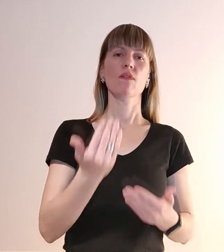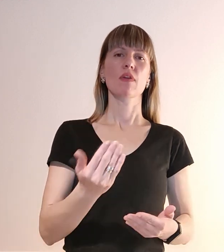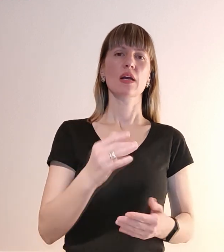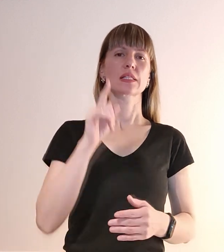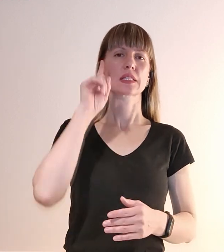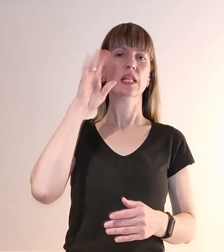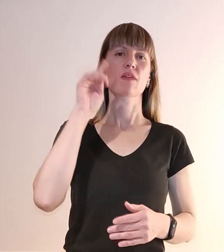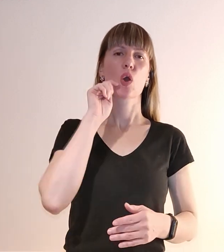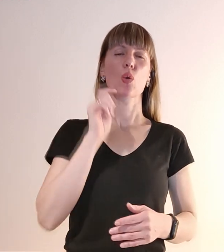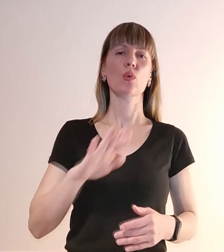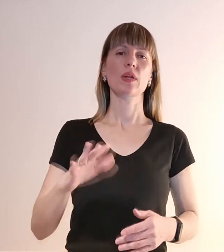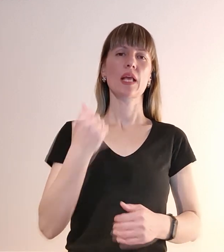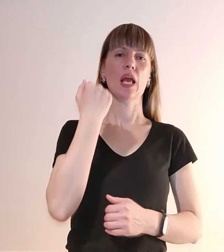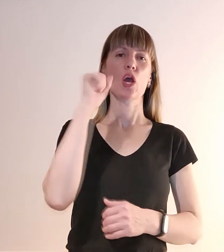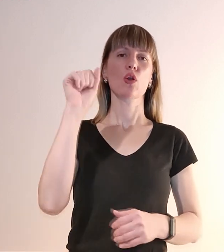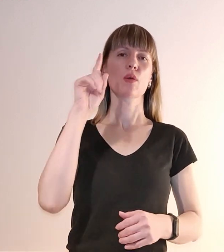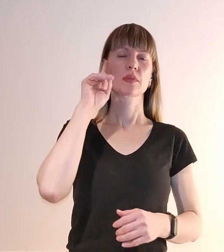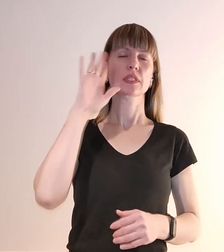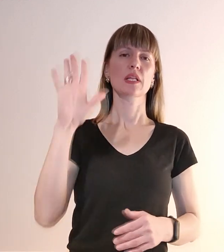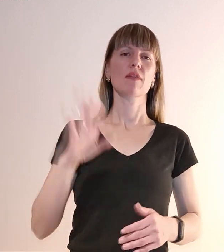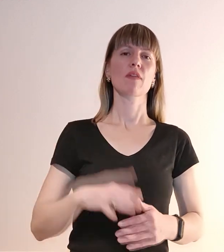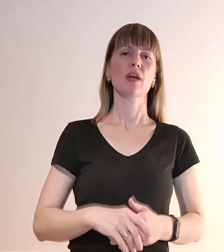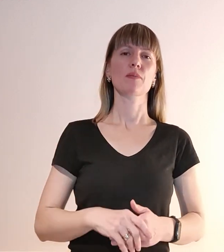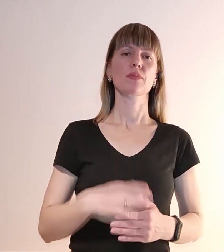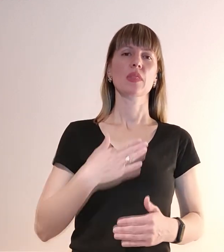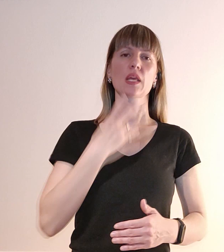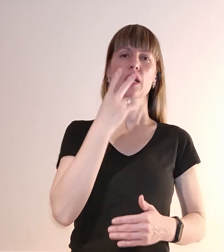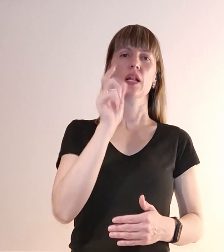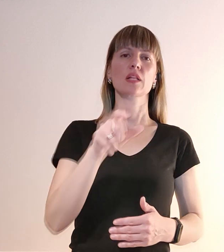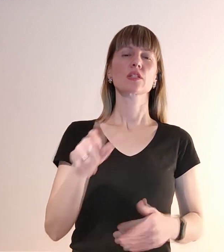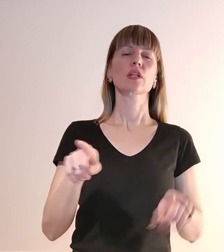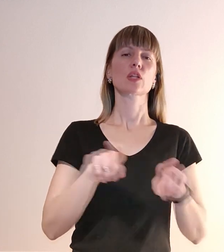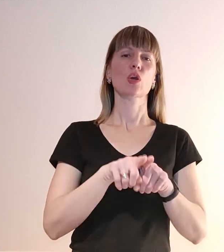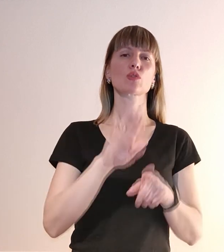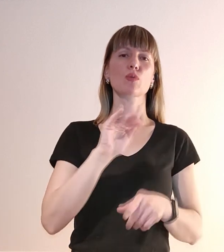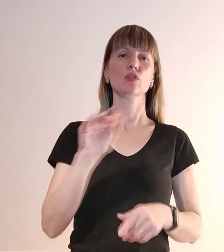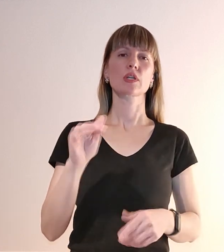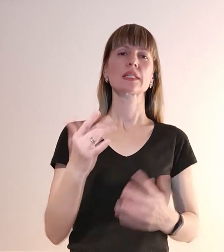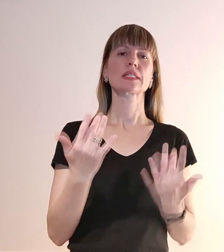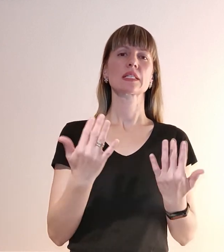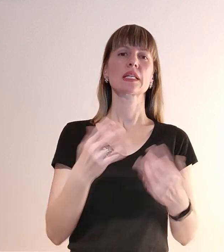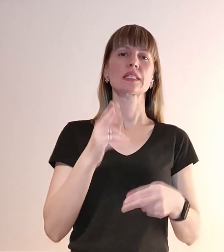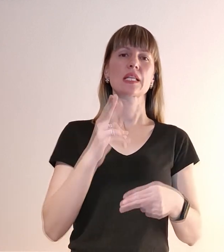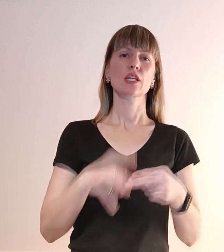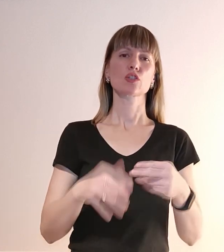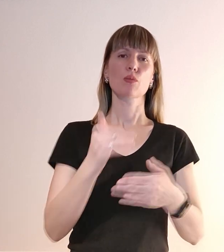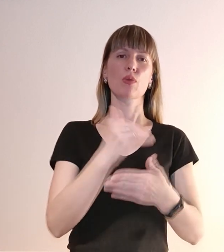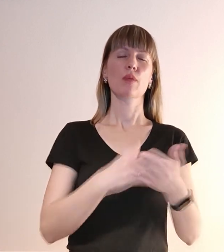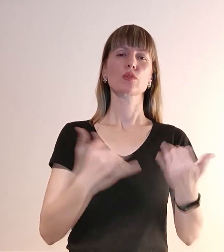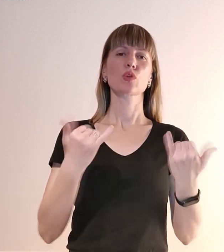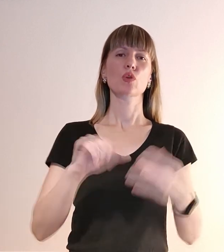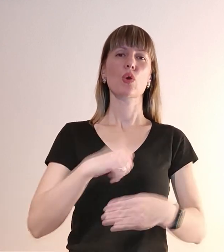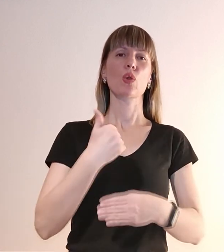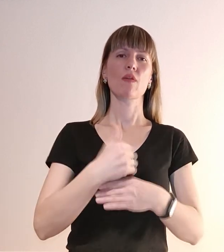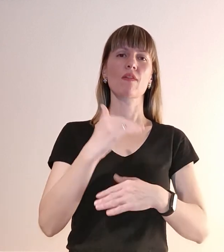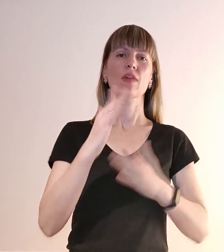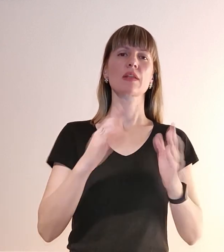Україні. Героям слава. Нашими надачами ми також прощаємося, оскільки закінчуємо програму «Сьогодні Головне» в рамках спеціальних